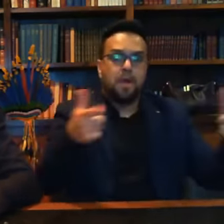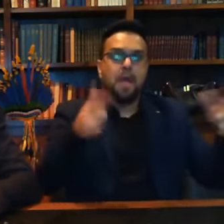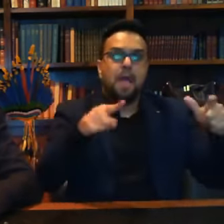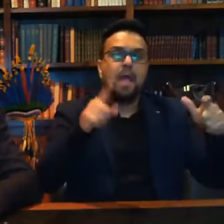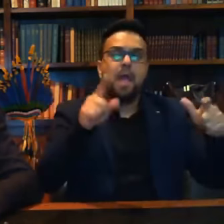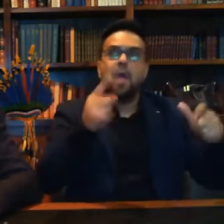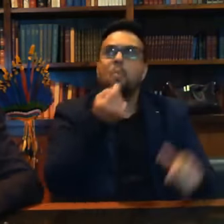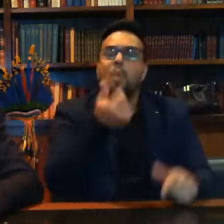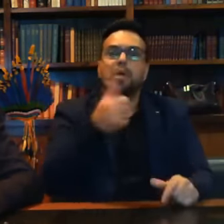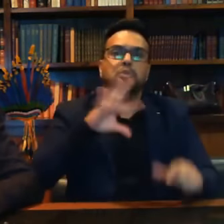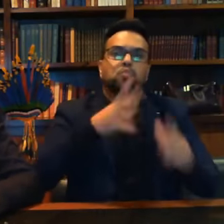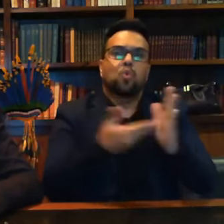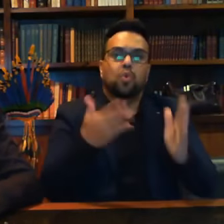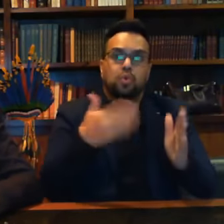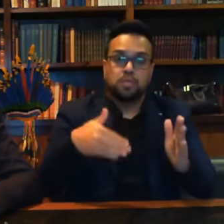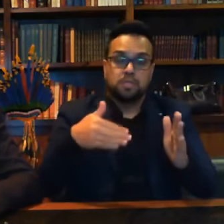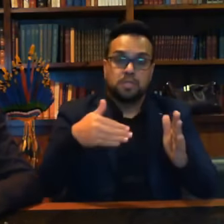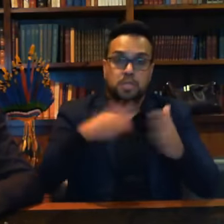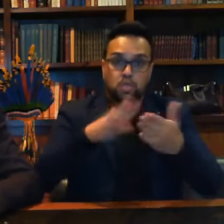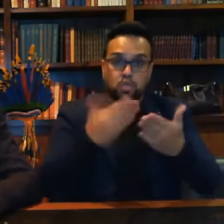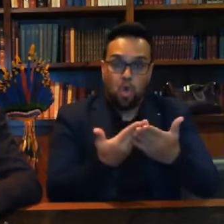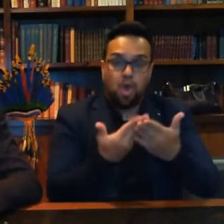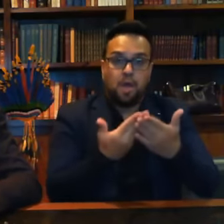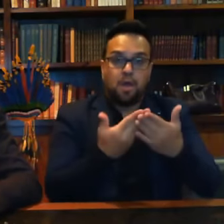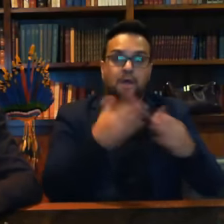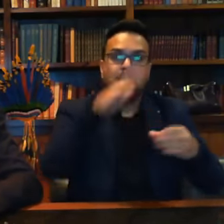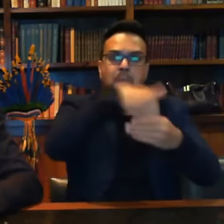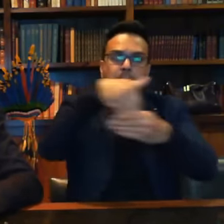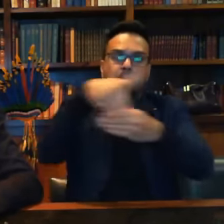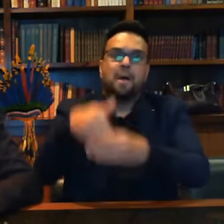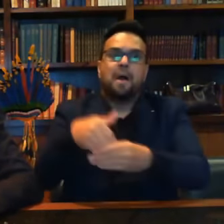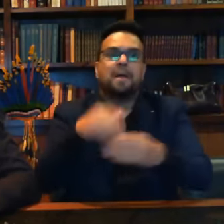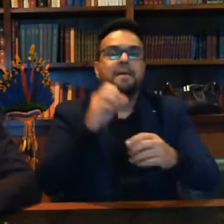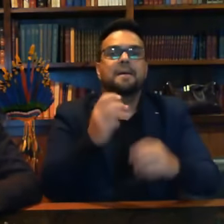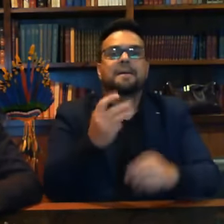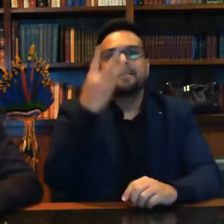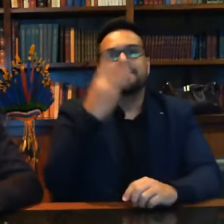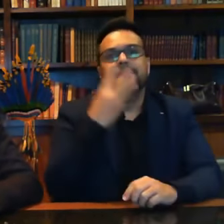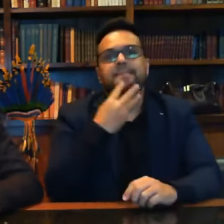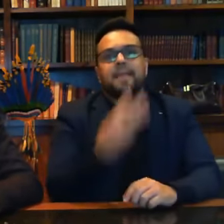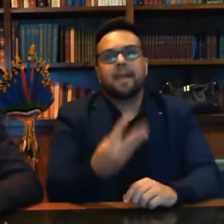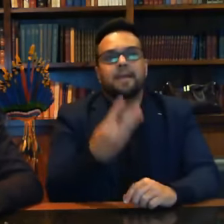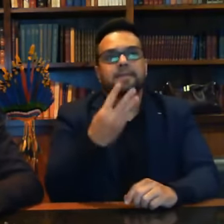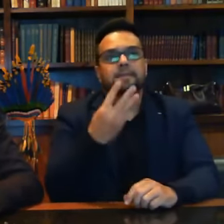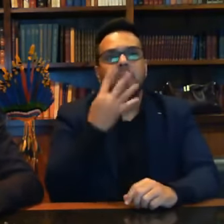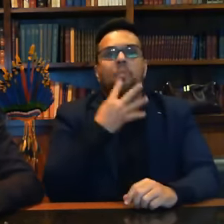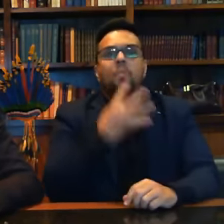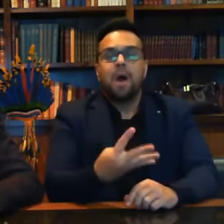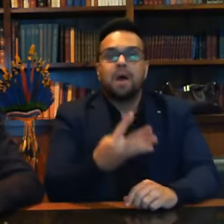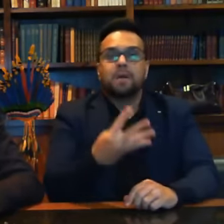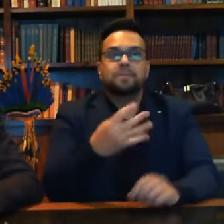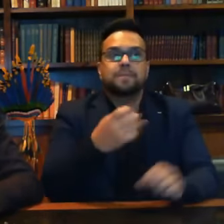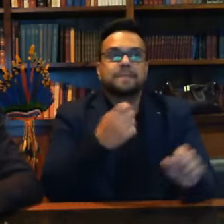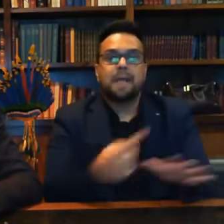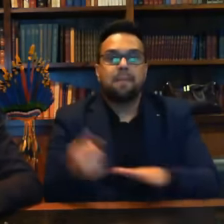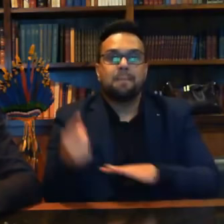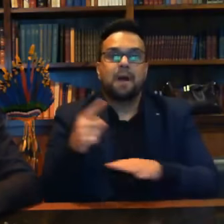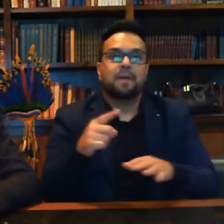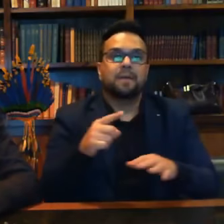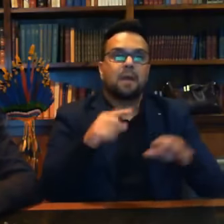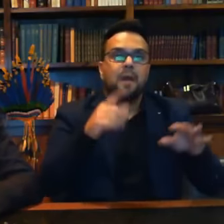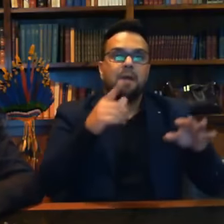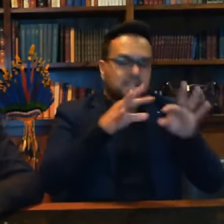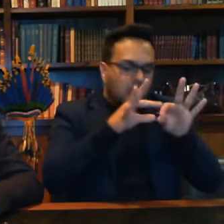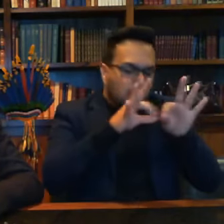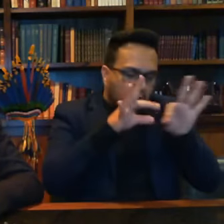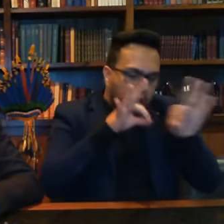as escolas têm sessões eleitorais, passariam três, quatro semanas contando o voto e as criancinhas não poderiam ficar um mês sem